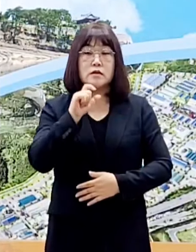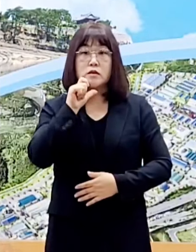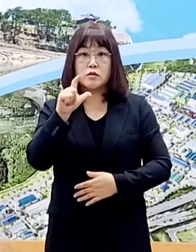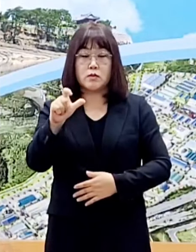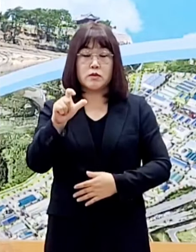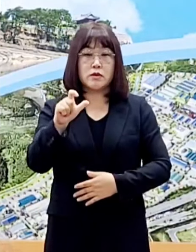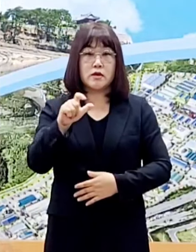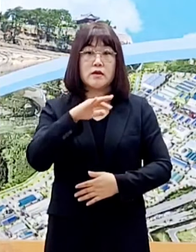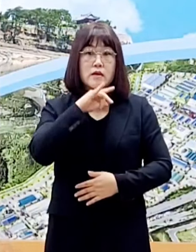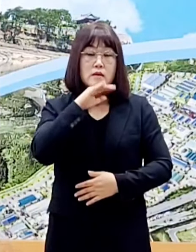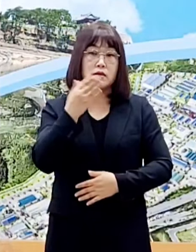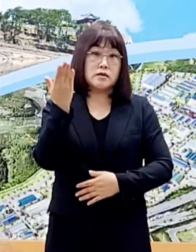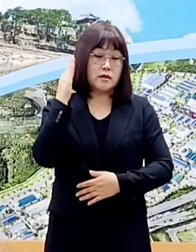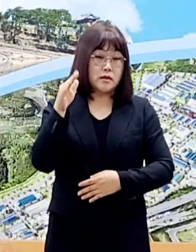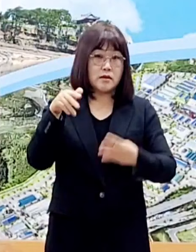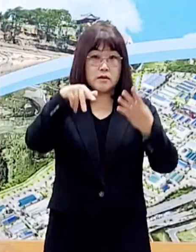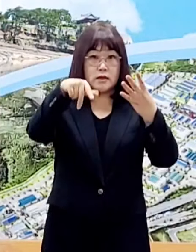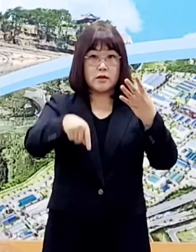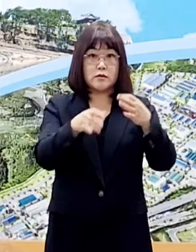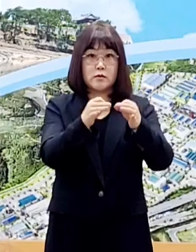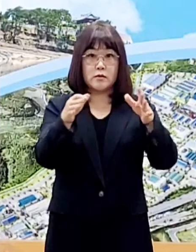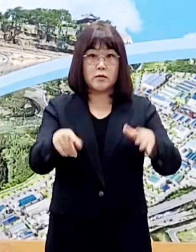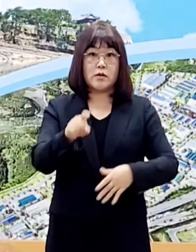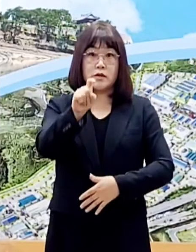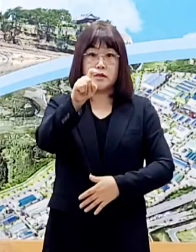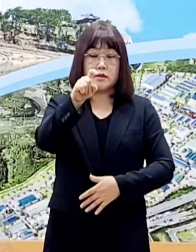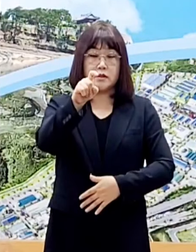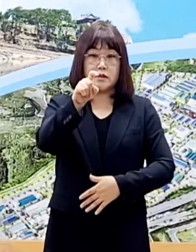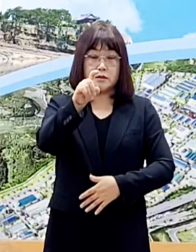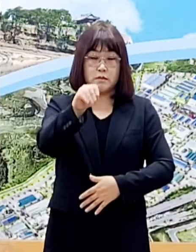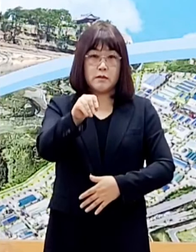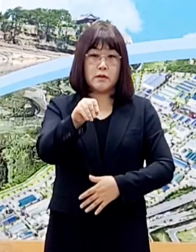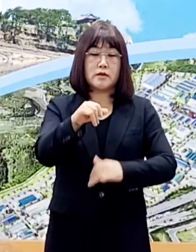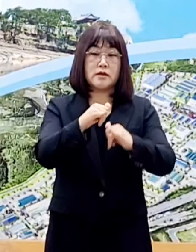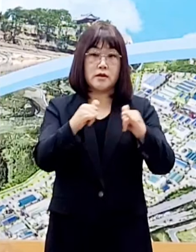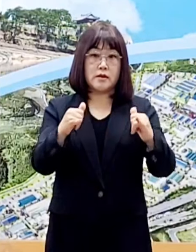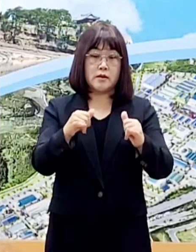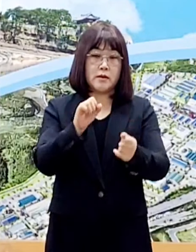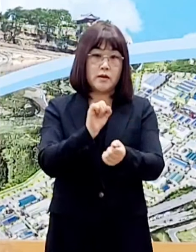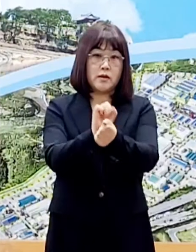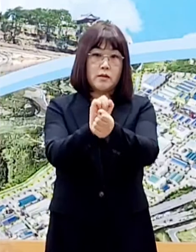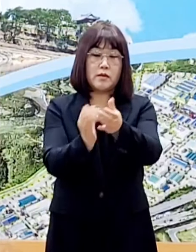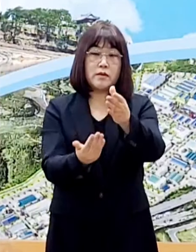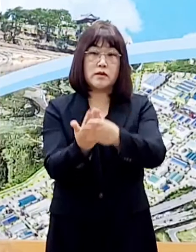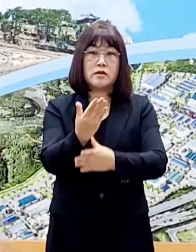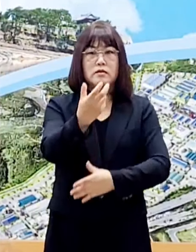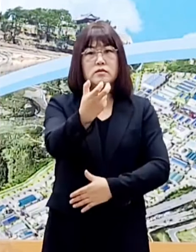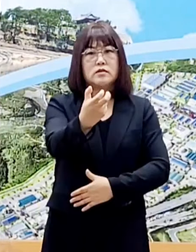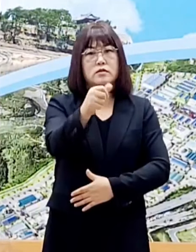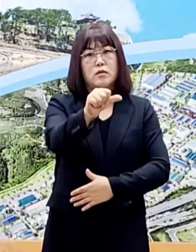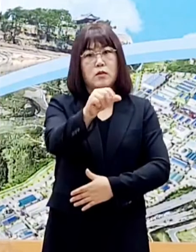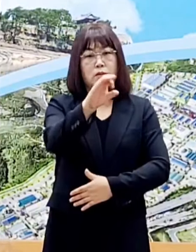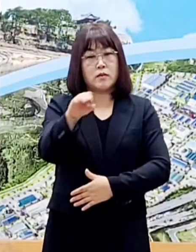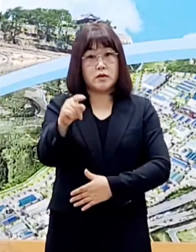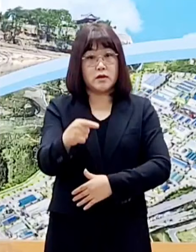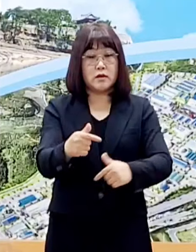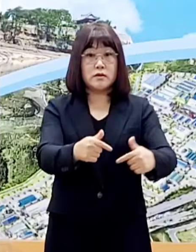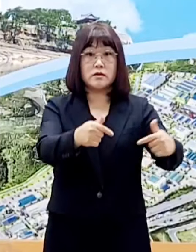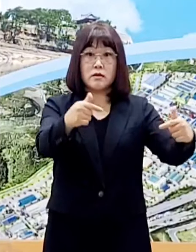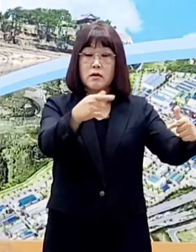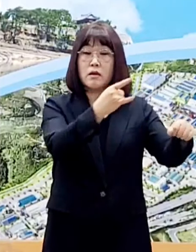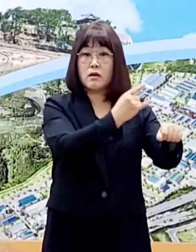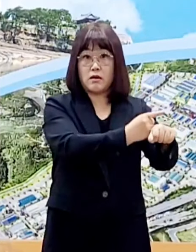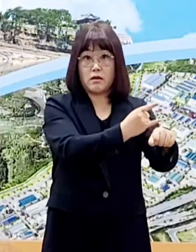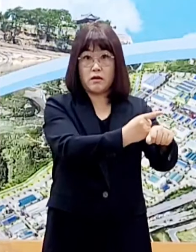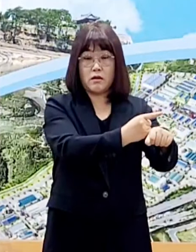연령대는 최근 4주간 10만 명당 감염 발생이 75%나 증가한 데 반하여